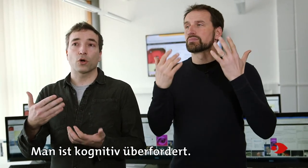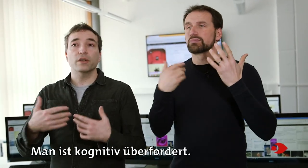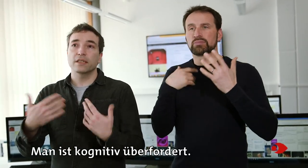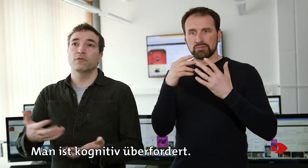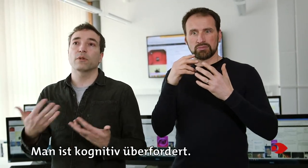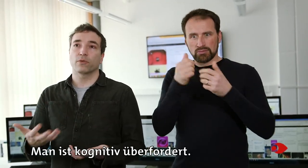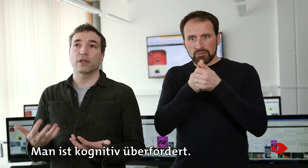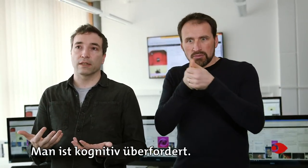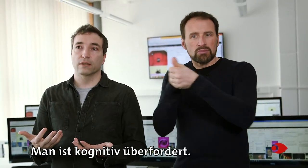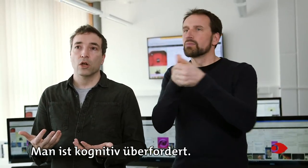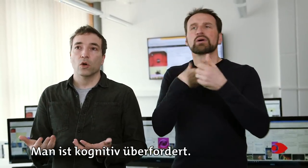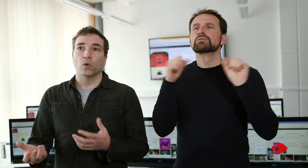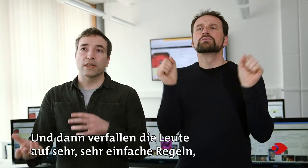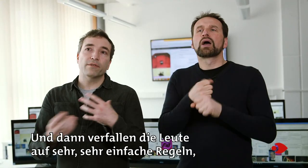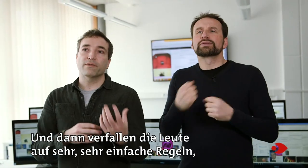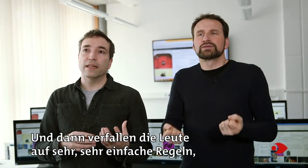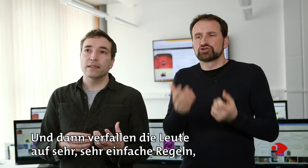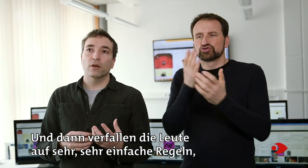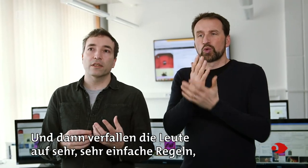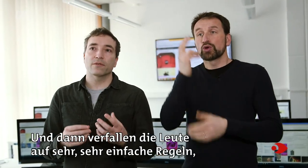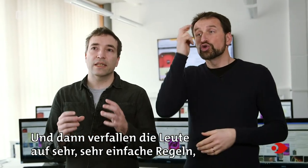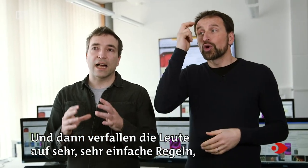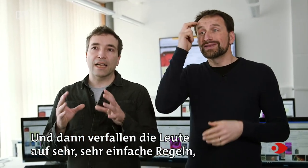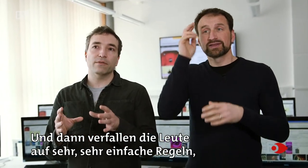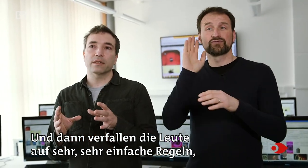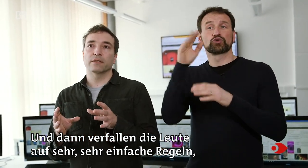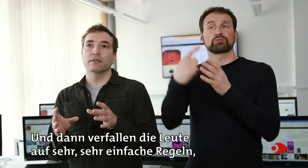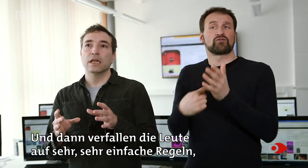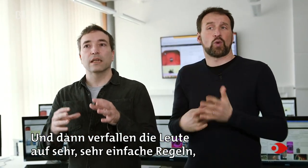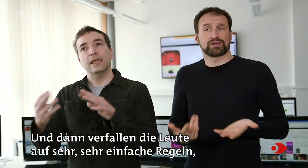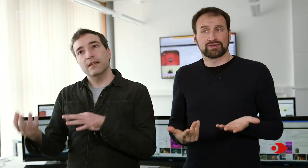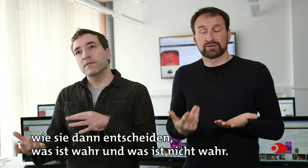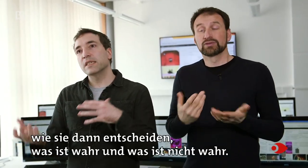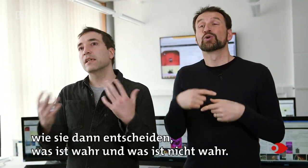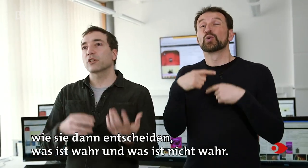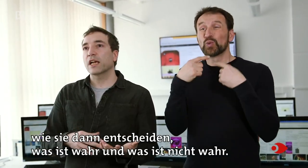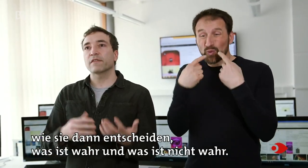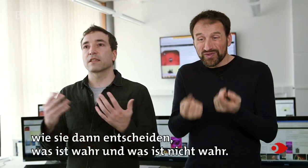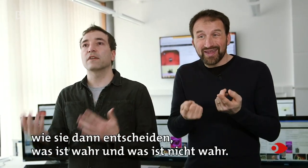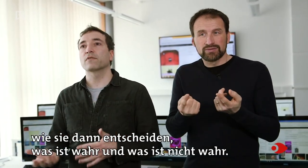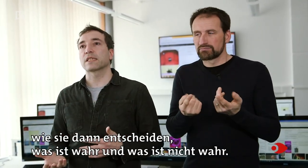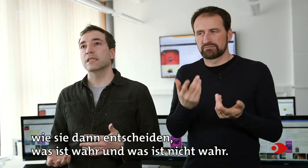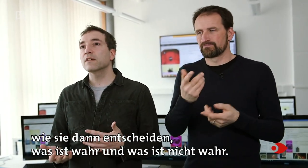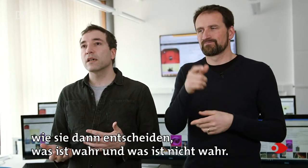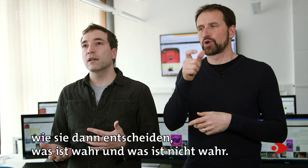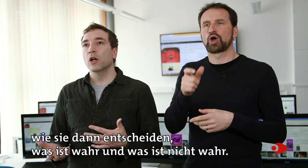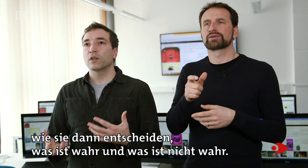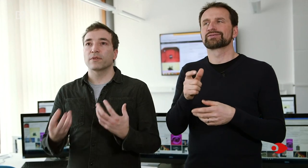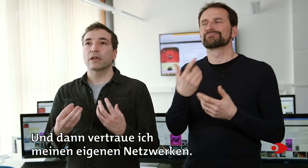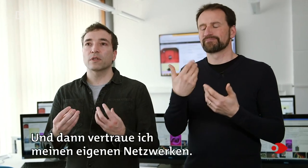kognitiv überfordert. Und dann verfallen die Leute auf sehr, sehr einfache Regeln, wie sie dann entscheiden, was es war und was es nicht war. Und dann vertraue